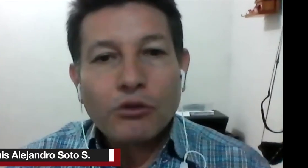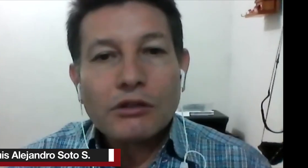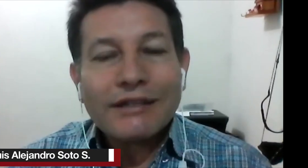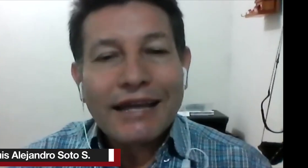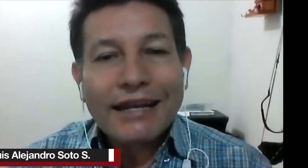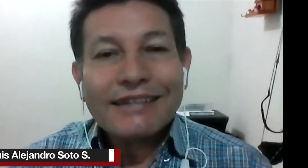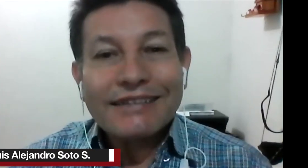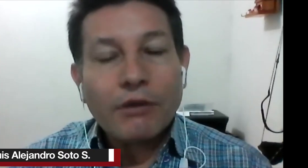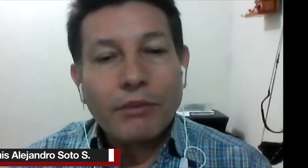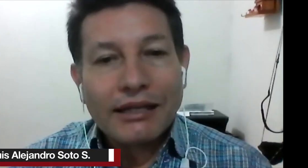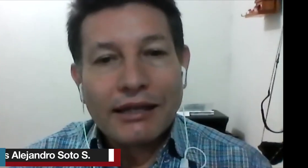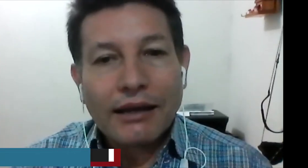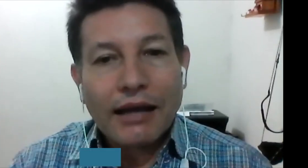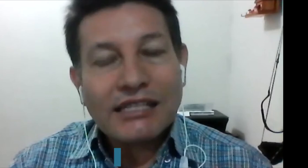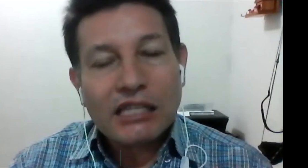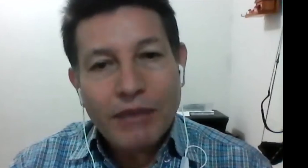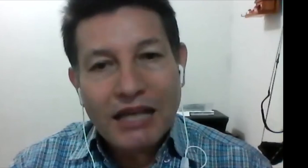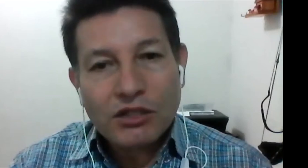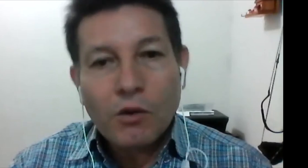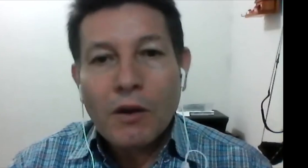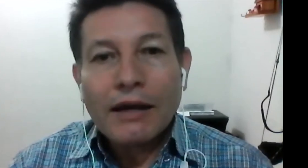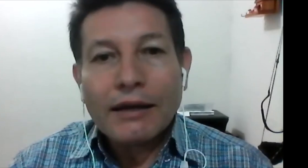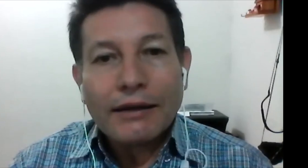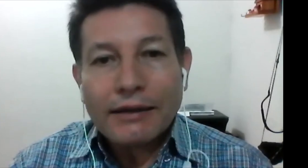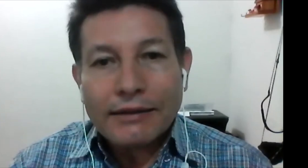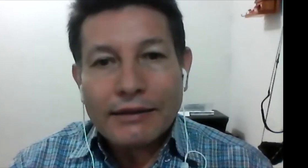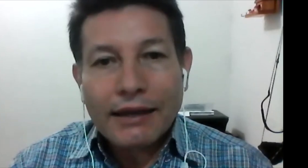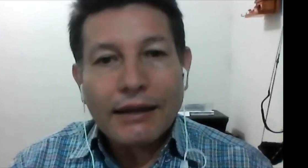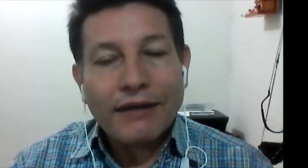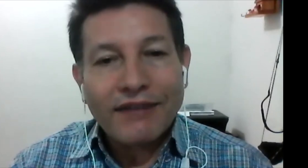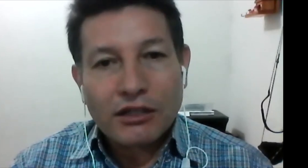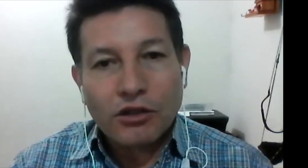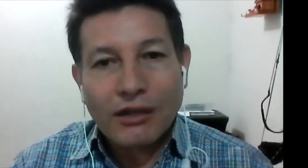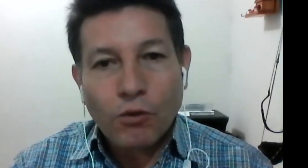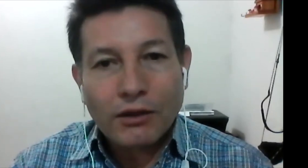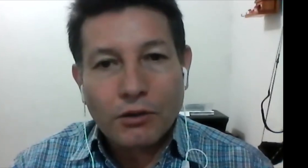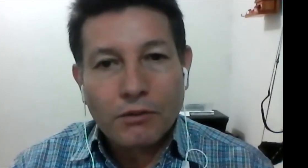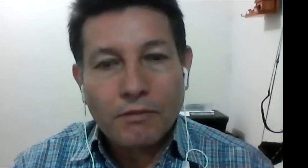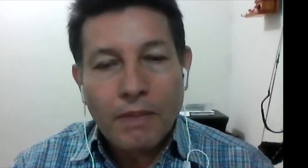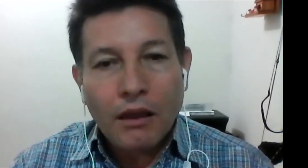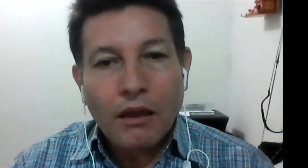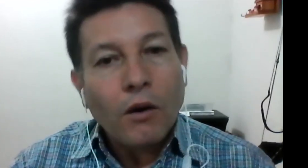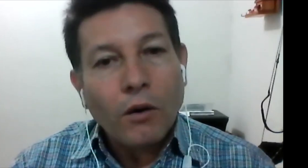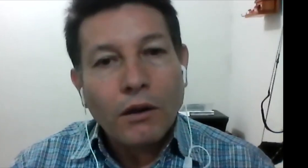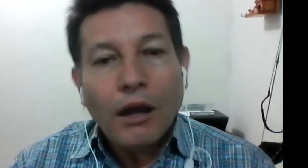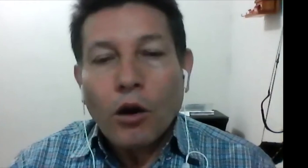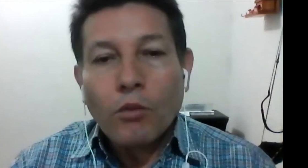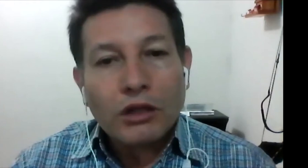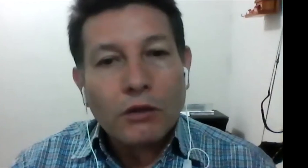darle la bienvenida a este espacio de reflexión y encuentro. Hoy, con motivo